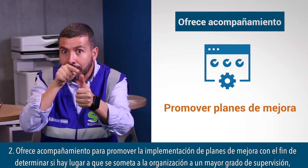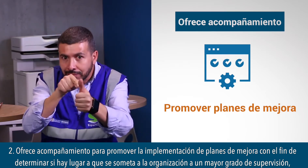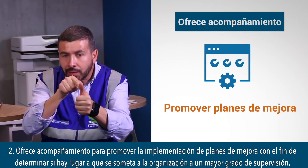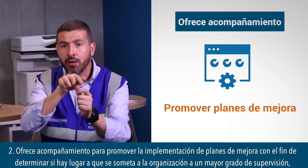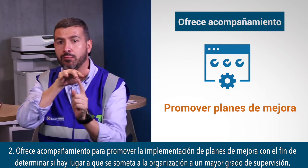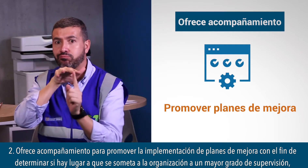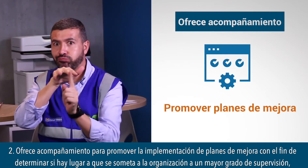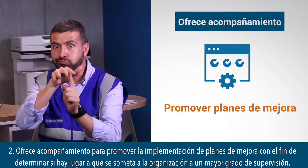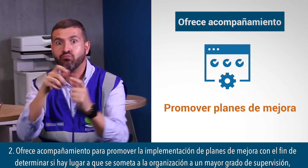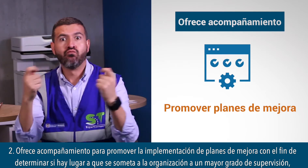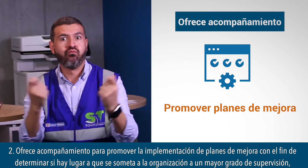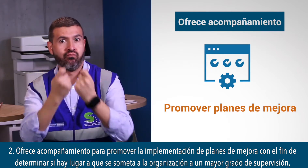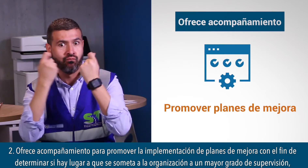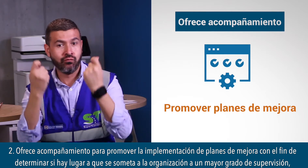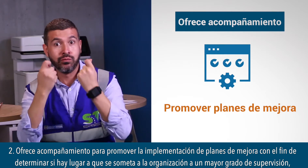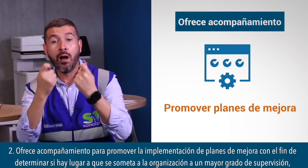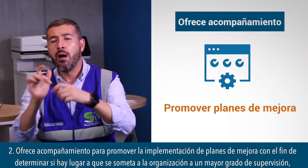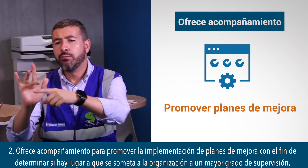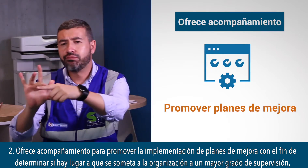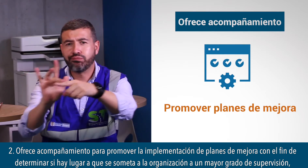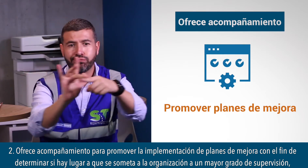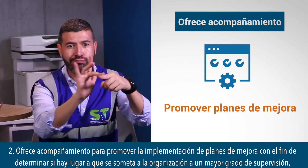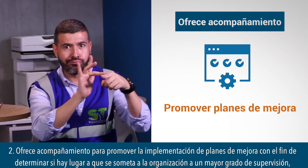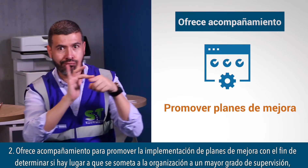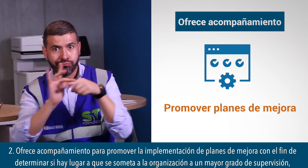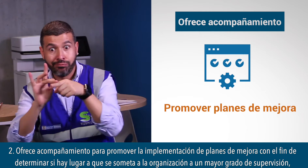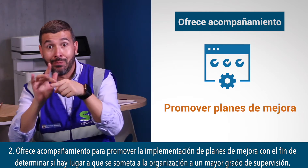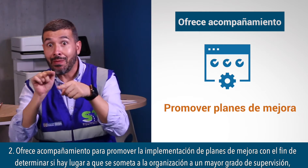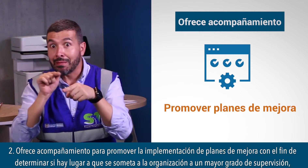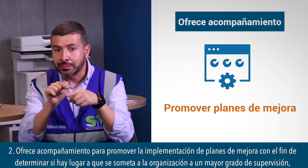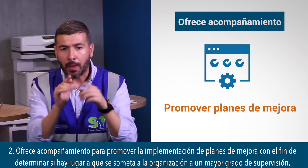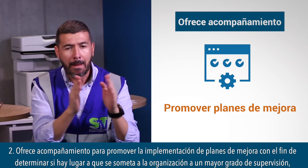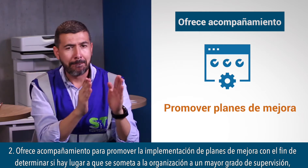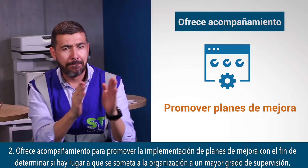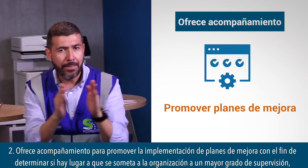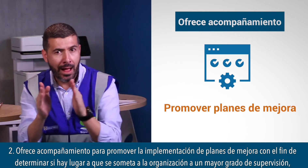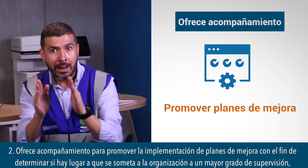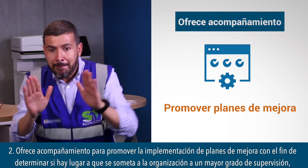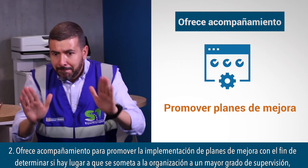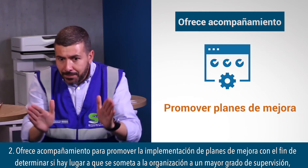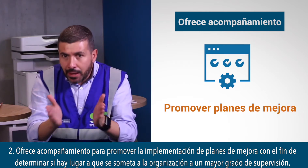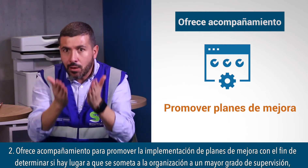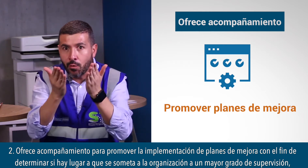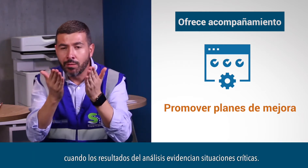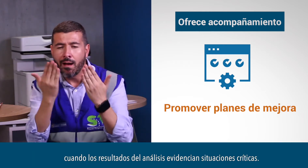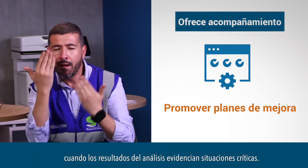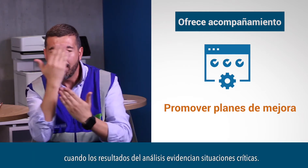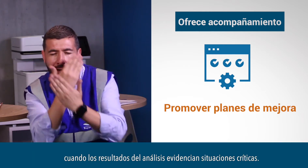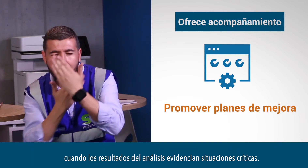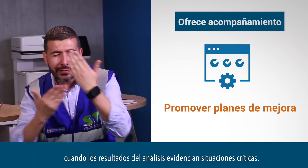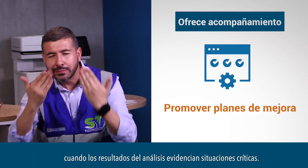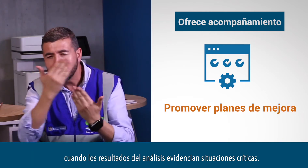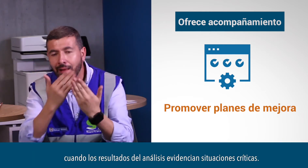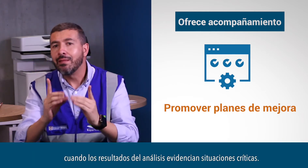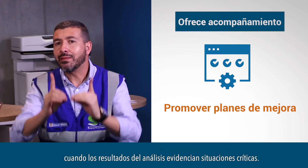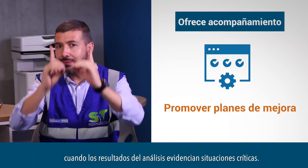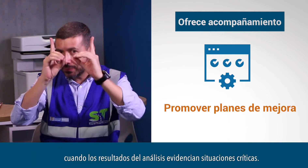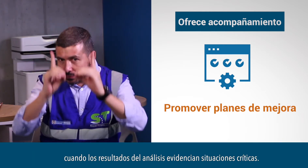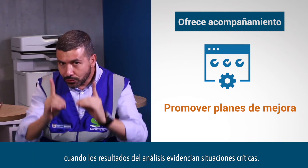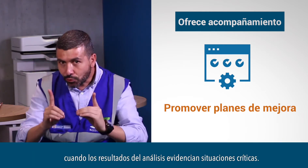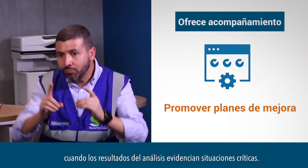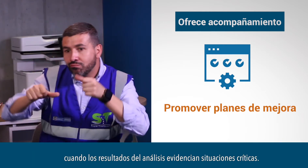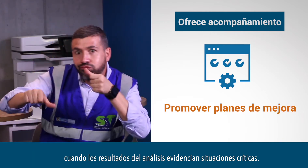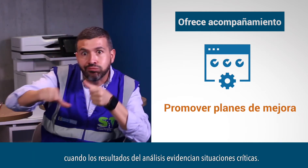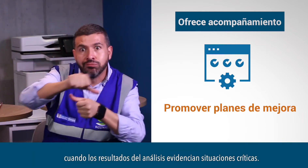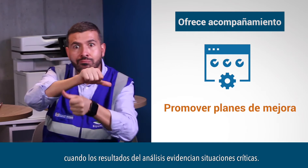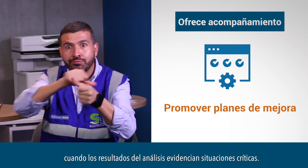lugar a que se someta a la organización a un mayor grado de supervisión cuando los resultados del análisis